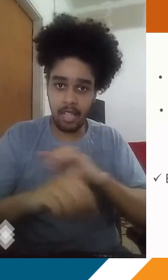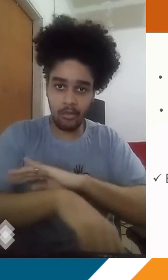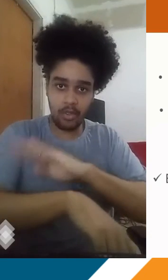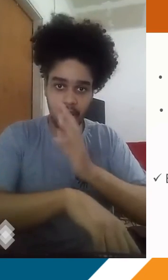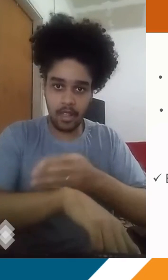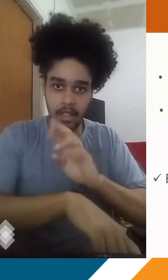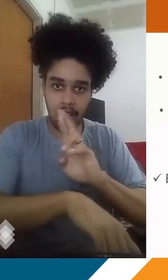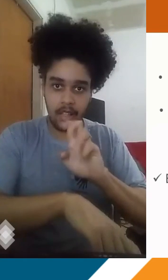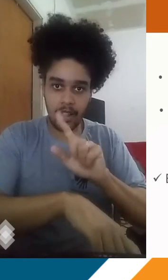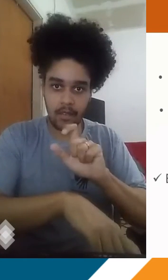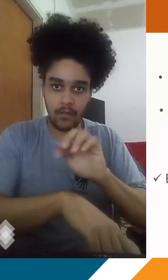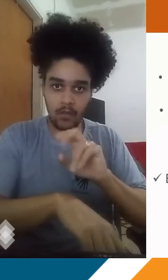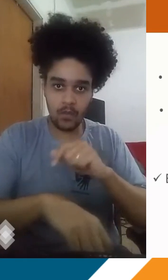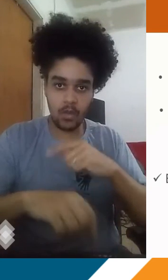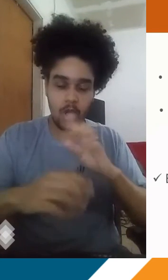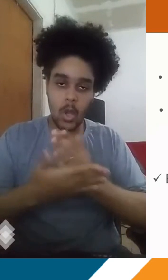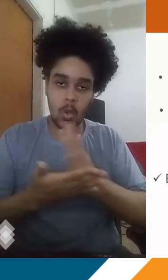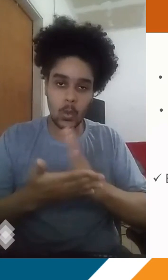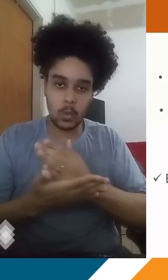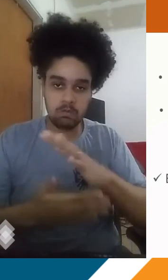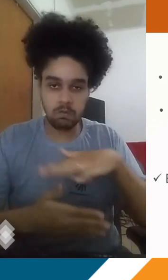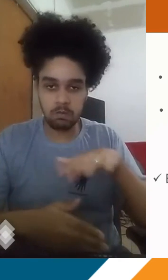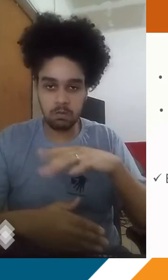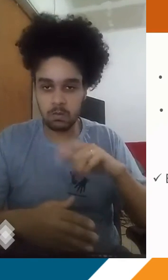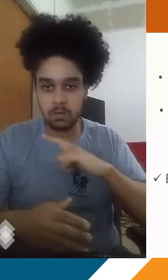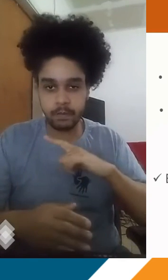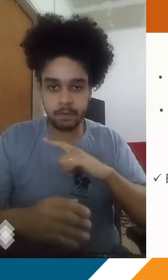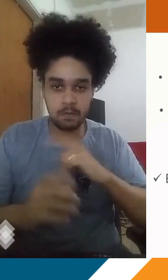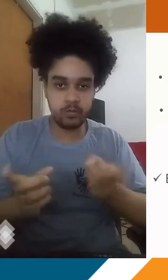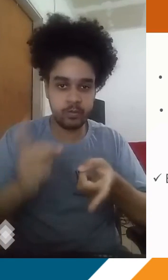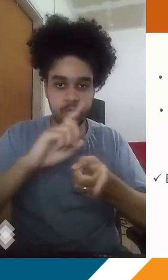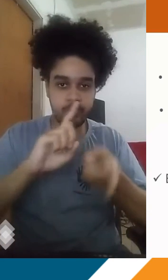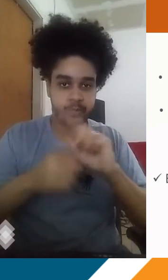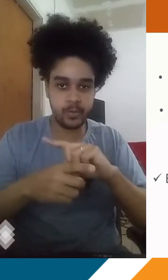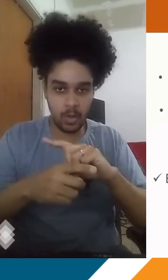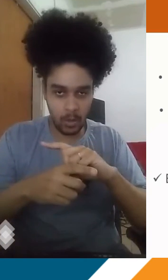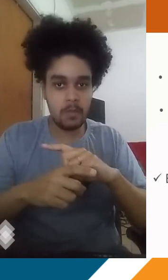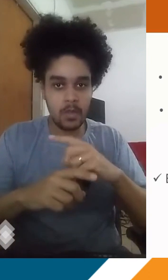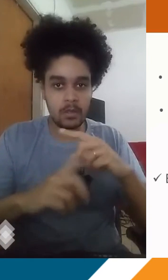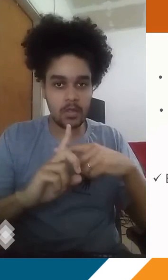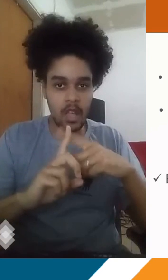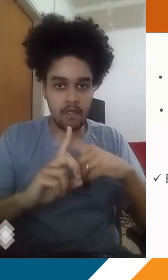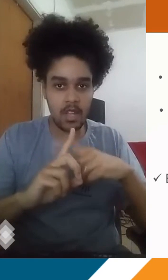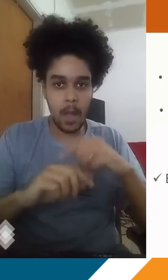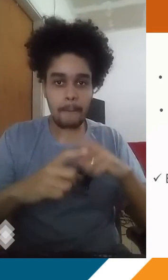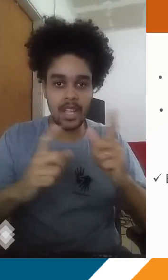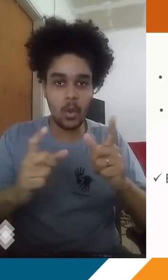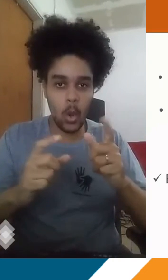térmica. Uma outra questão que também está associada é a questão do relevo. Em determinados espaços, a gente